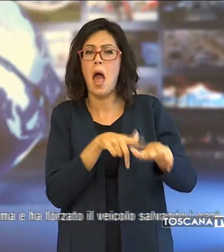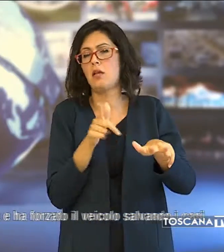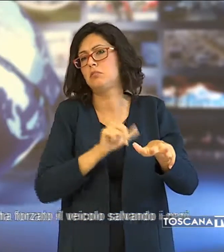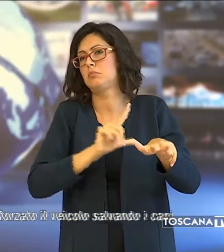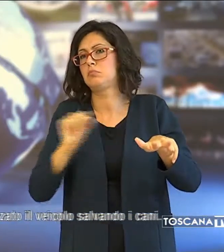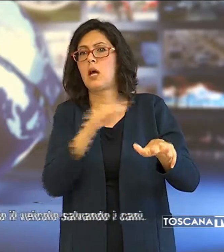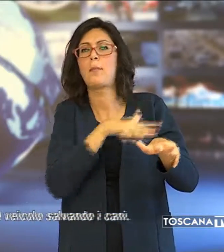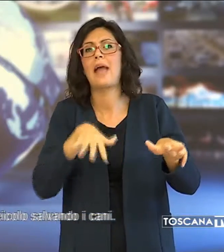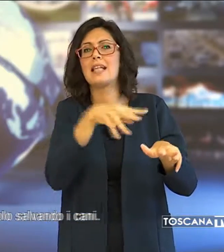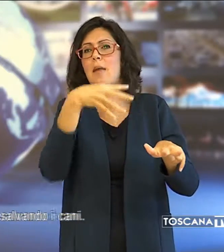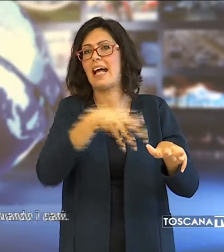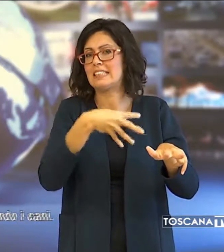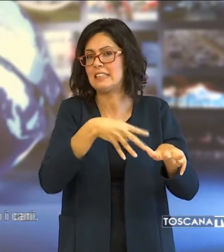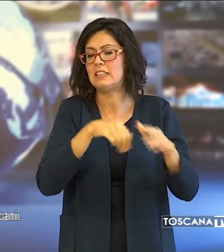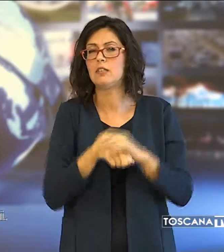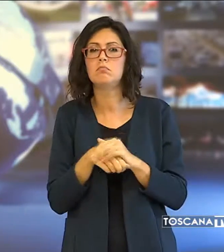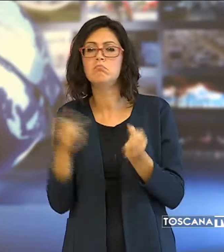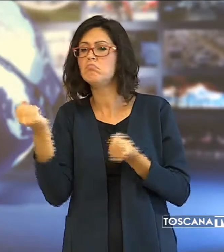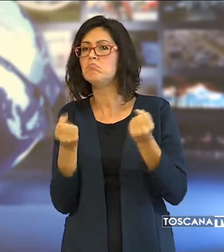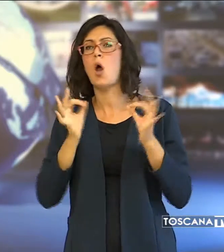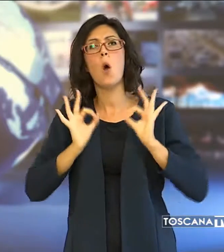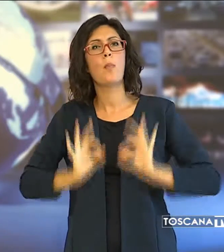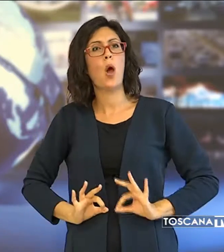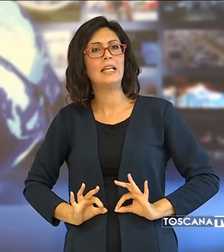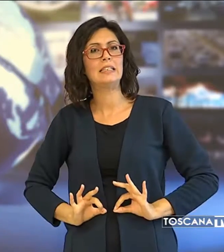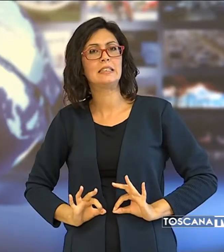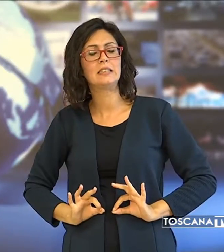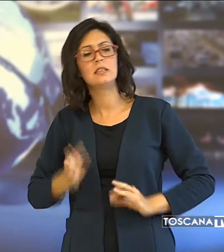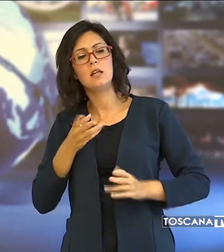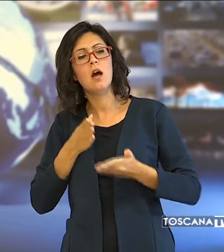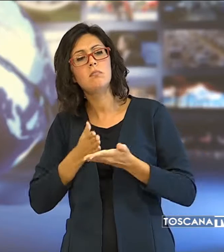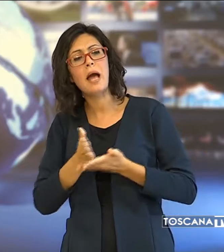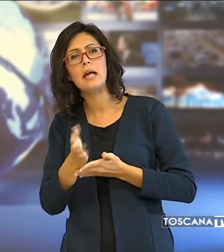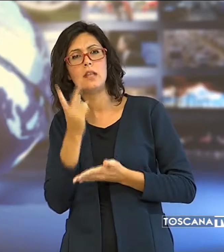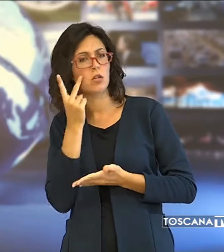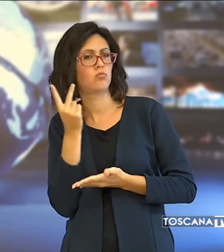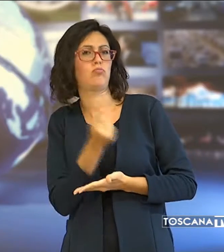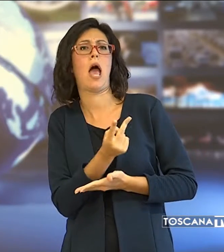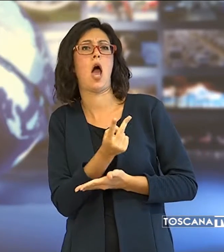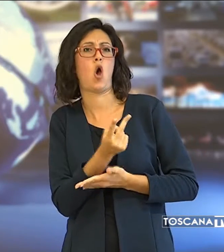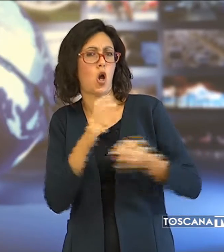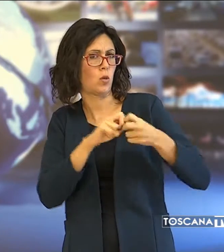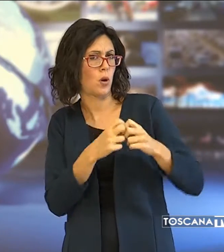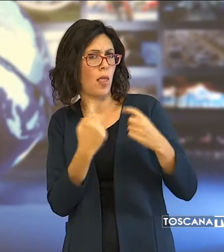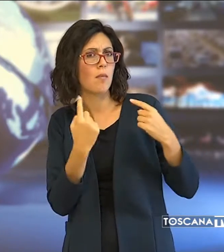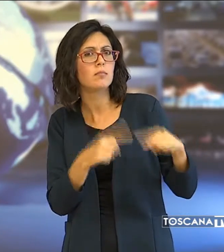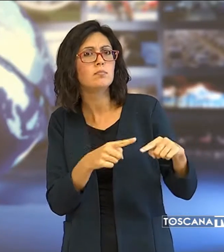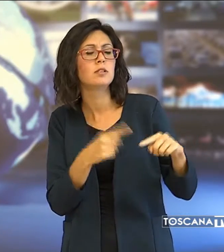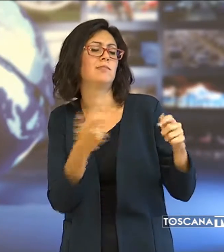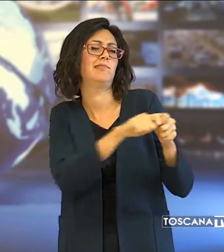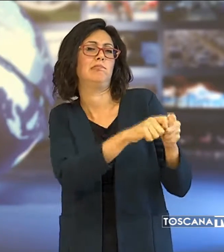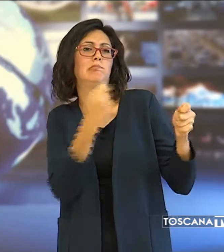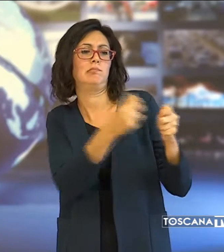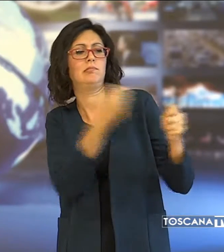Mazzini. Una pattuglia della Polizia Municipale di passaggio si accorta del problema e ha forzato il